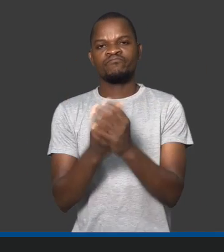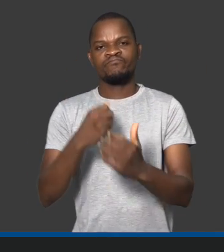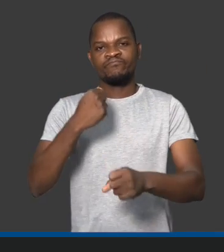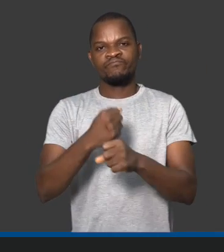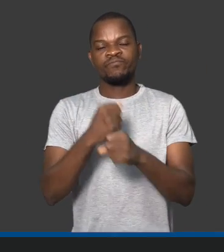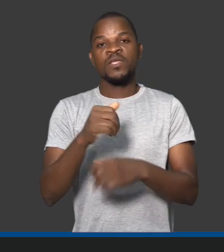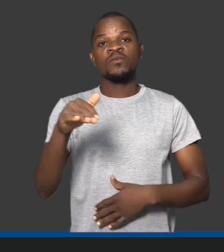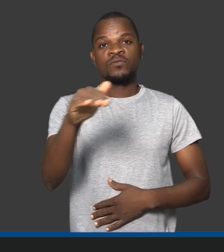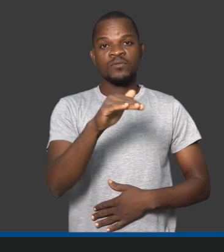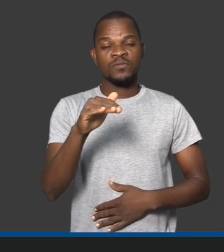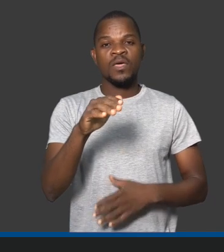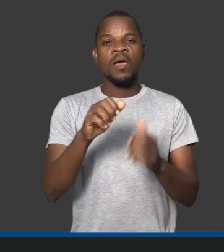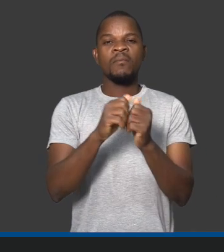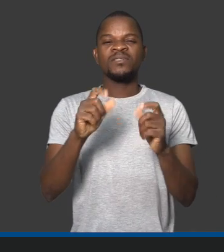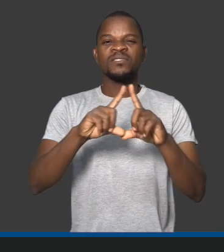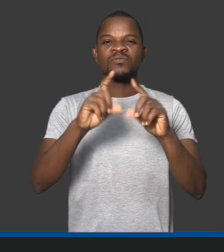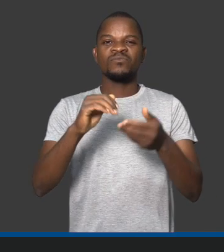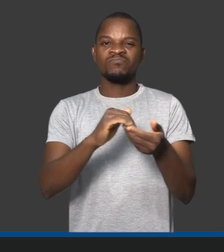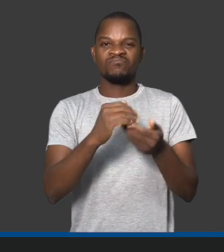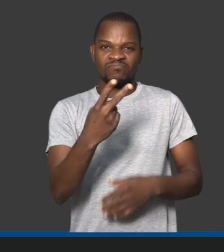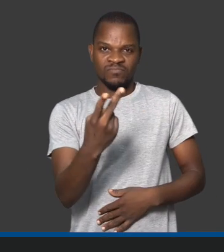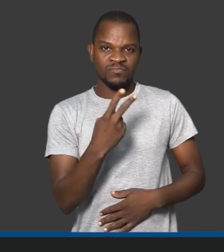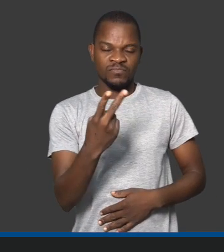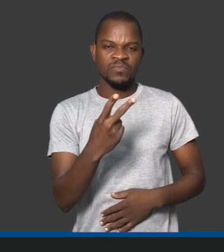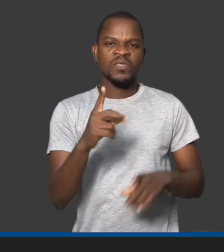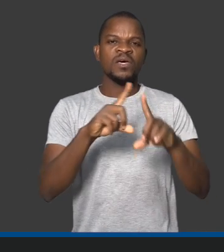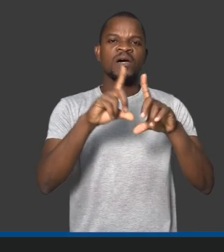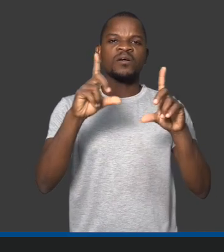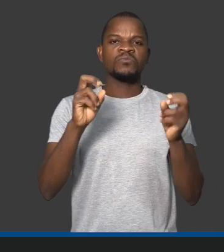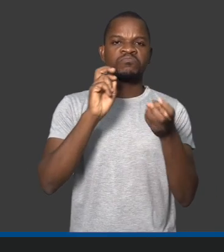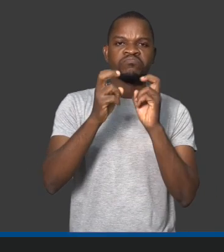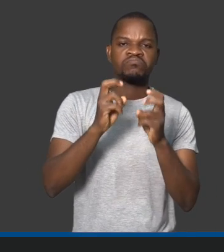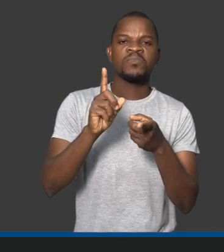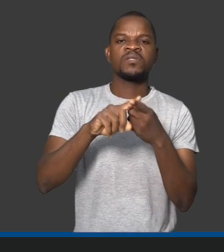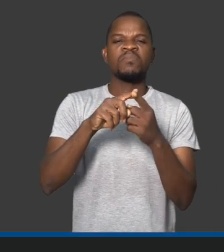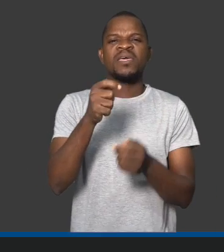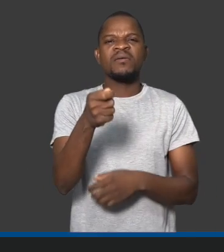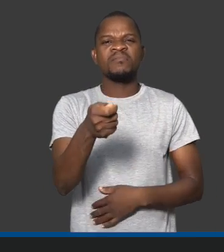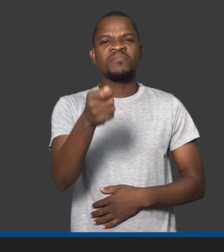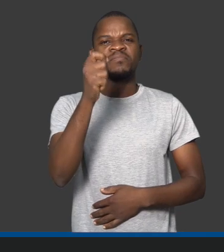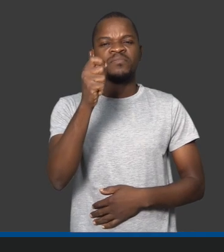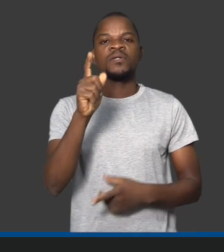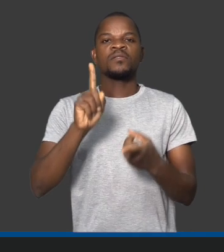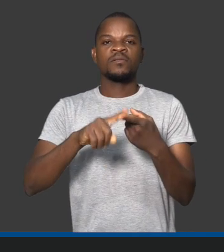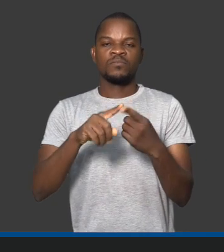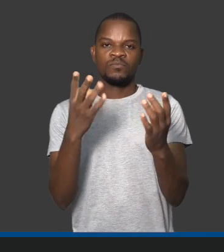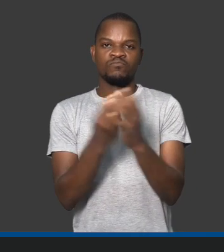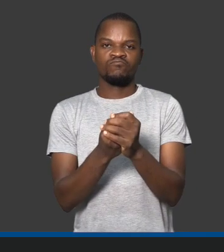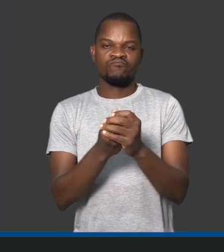Então, quando se trata da cooperação é sobre o setor Como nós estamos aqui no Fisch Museum, nós trabalhamos